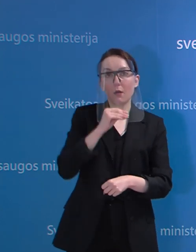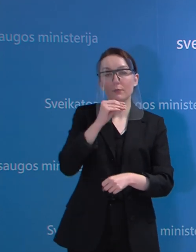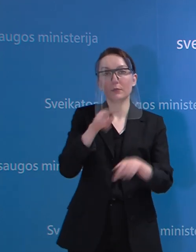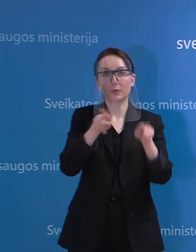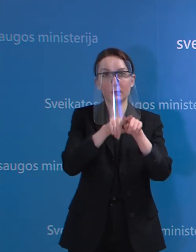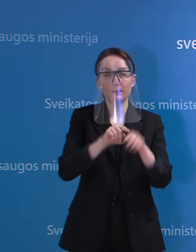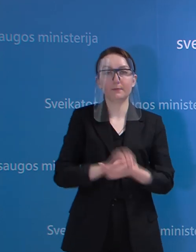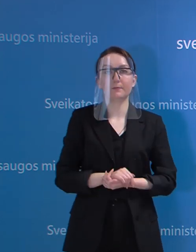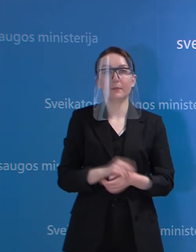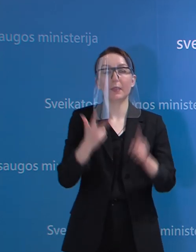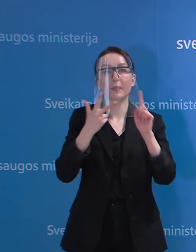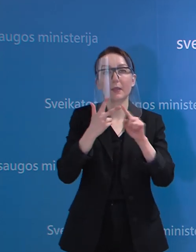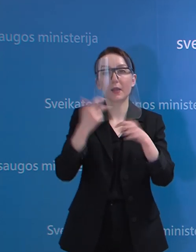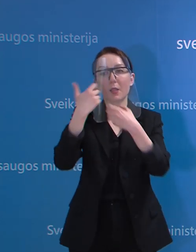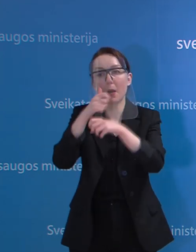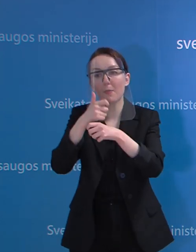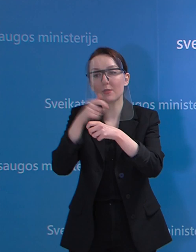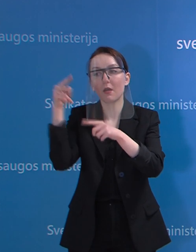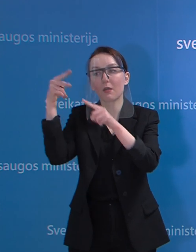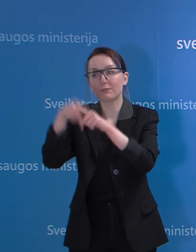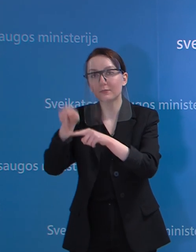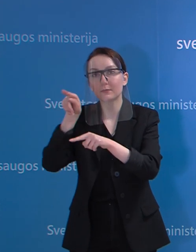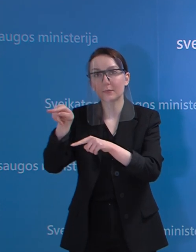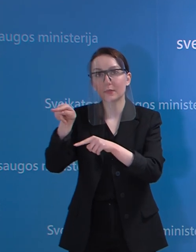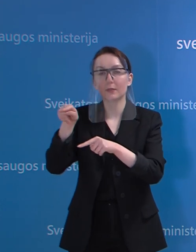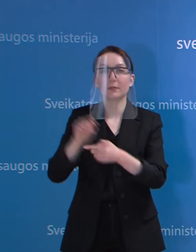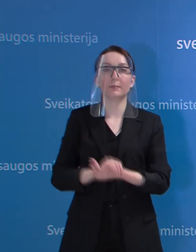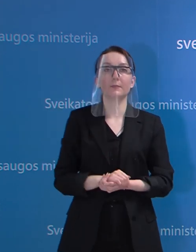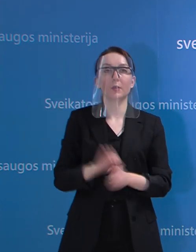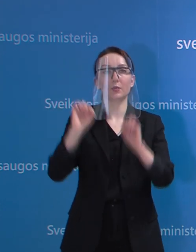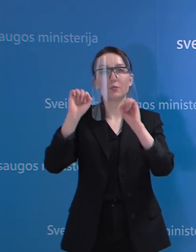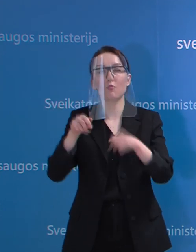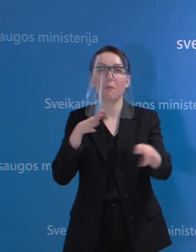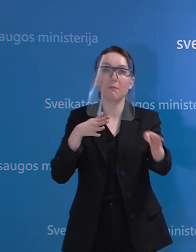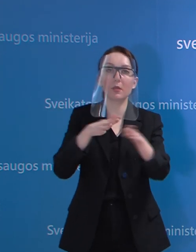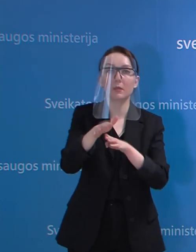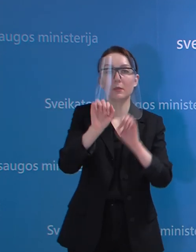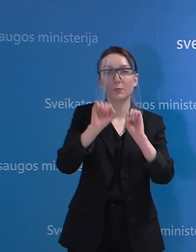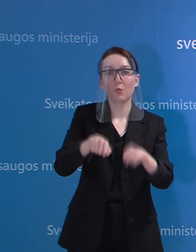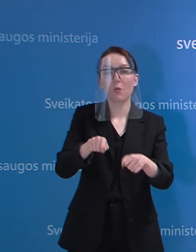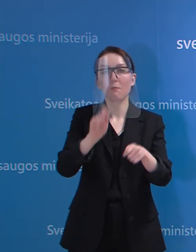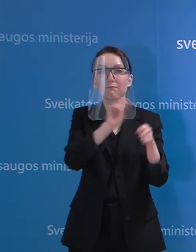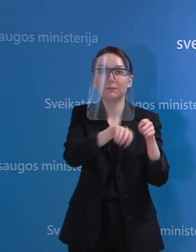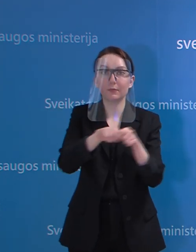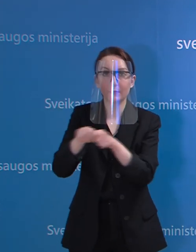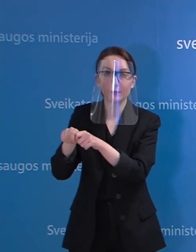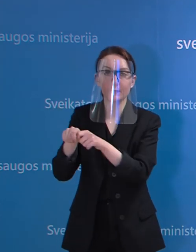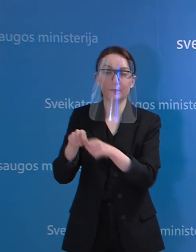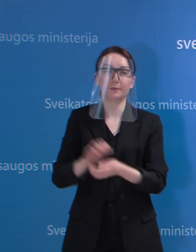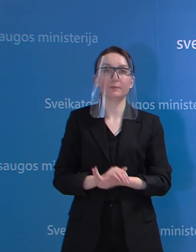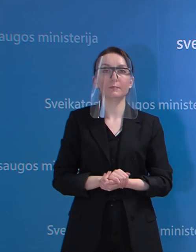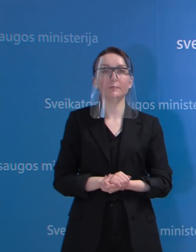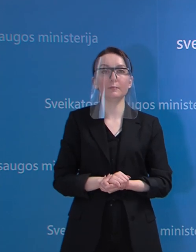padaryti. Ir reikia laboratorinių pajėgumų, tam, kad pilnai būtų galima tokį kiekį išvystyti.